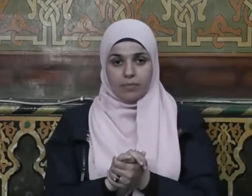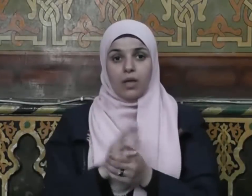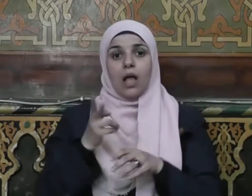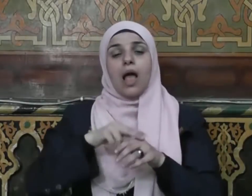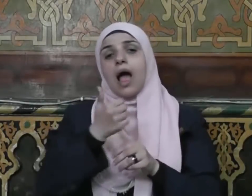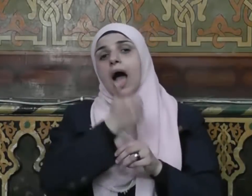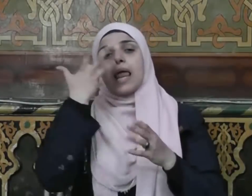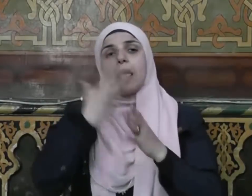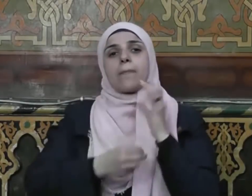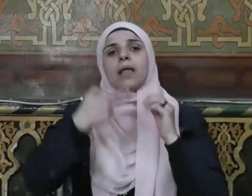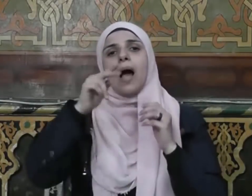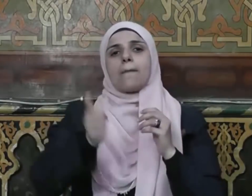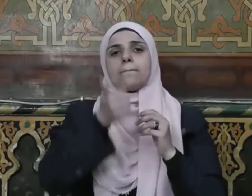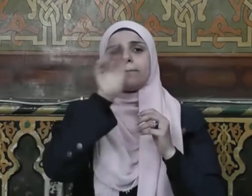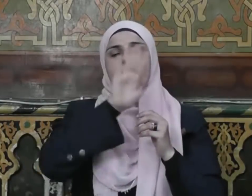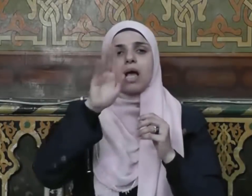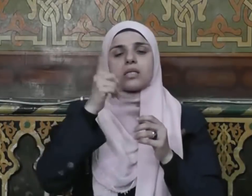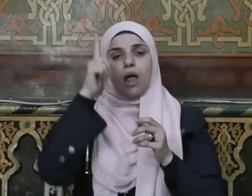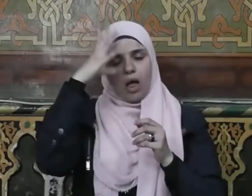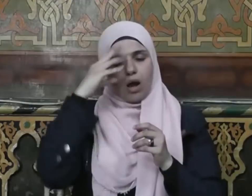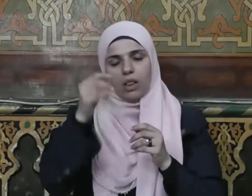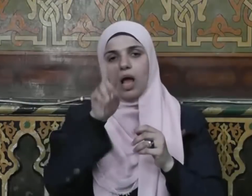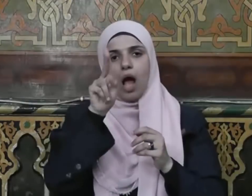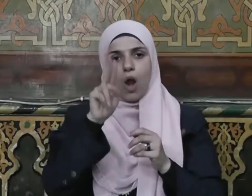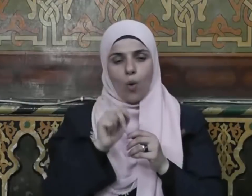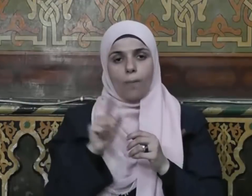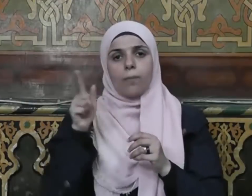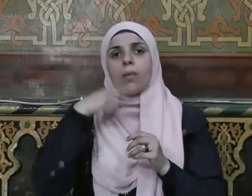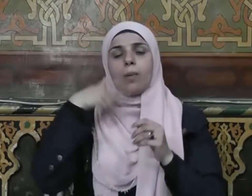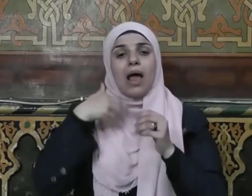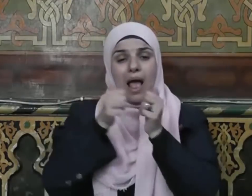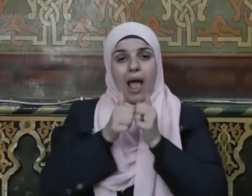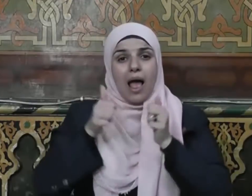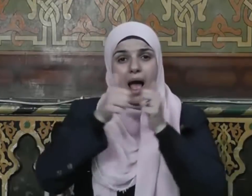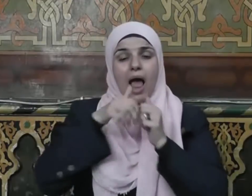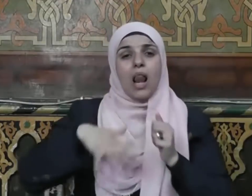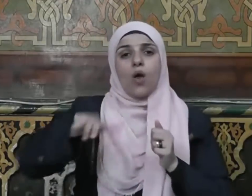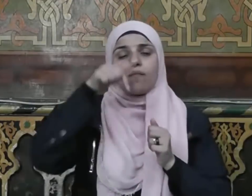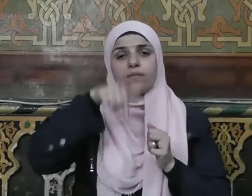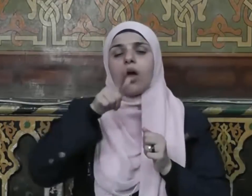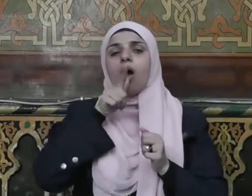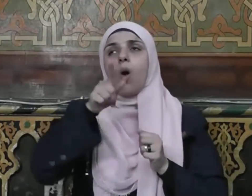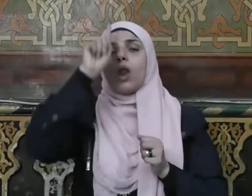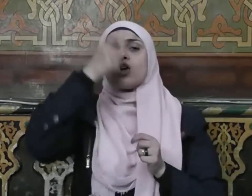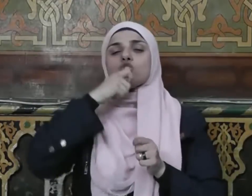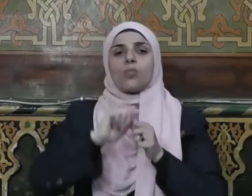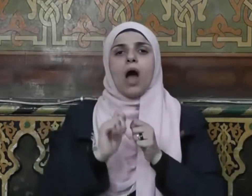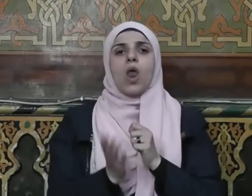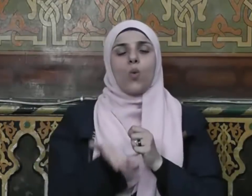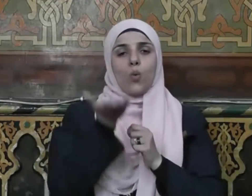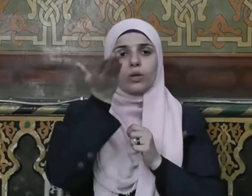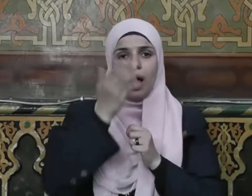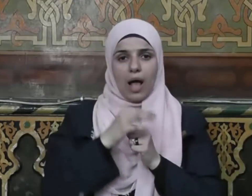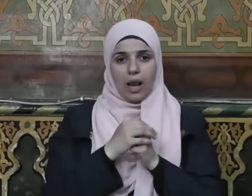فعن ابن عباس رضي الله عنهما أن أهل الاصطفاء في قول الله عز وجل